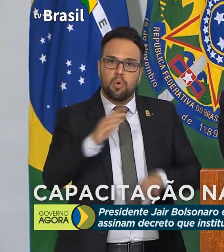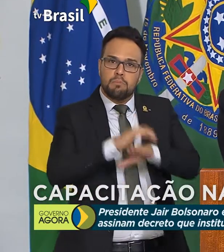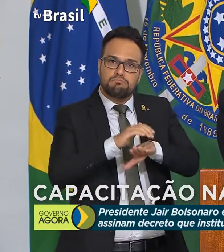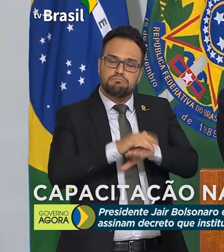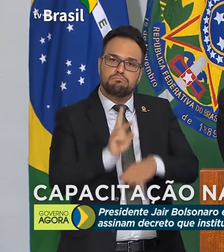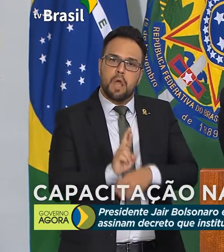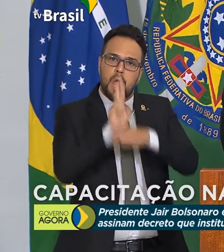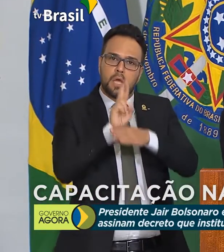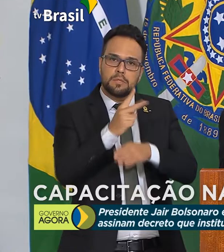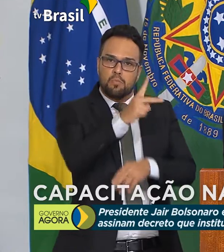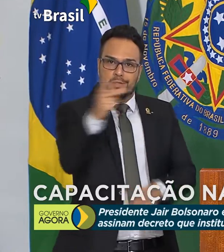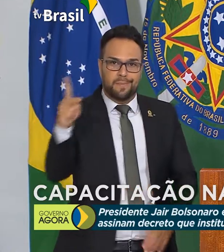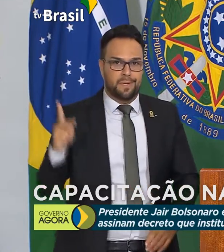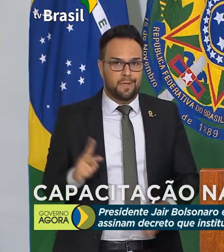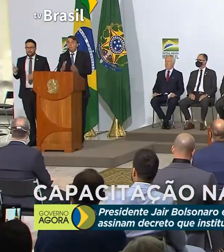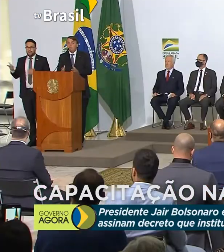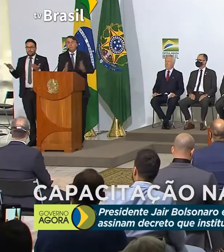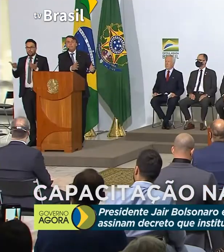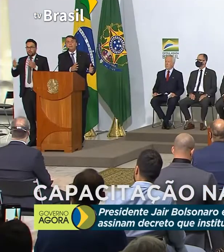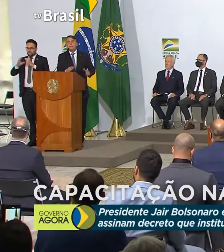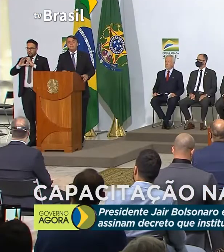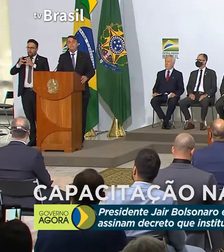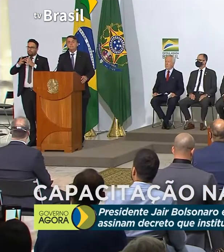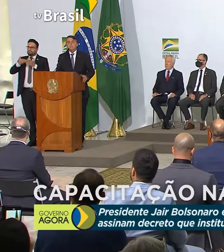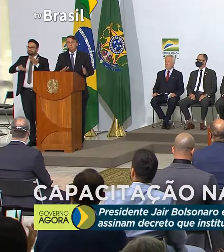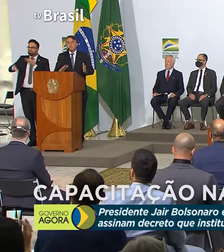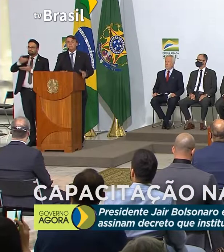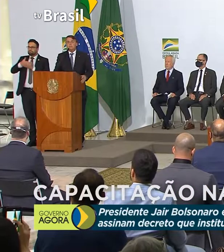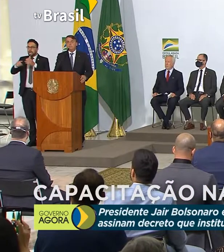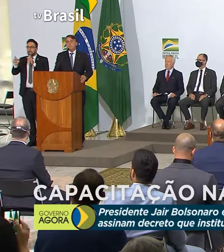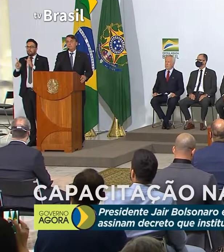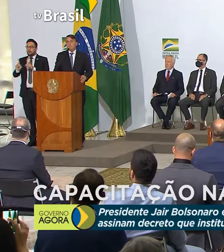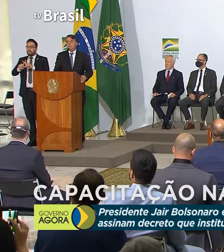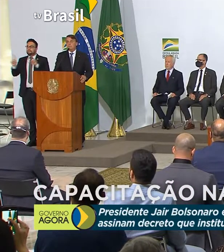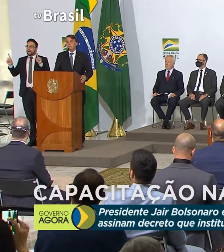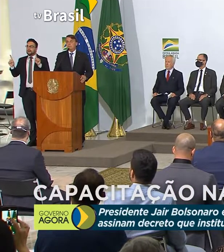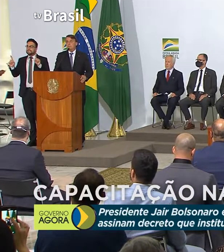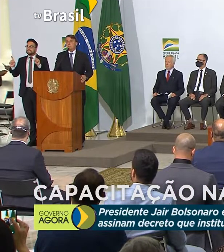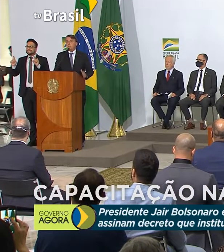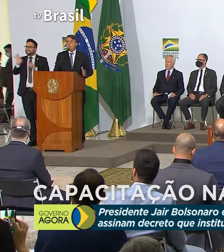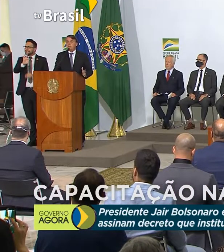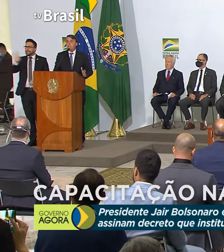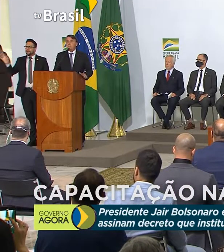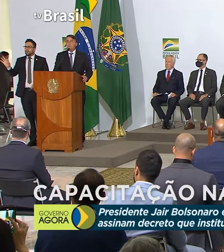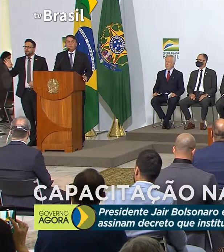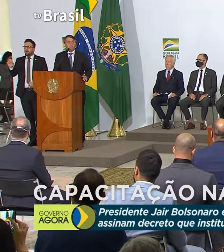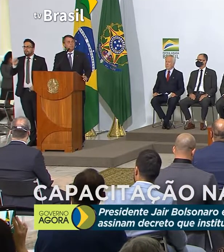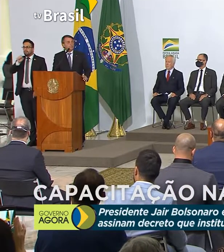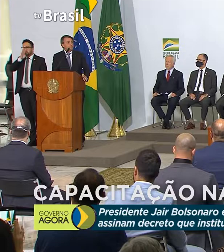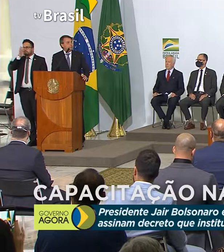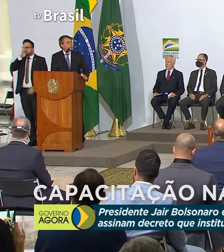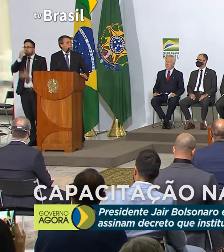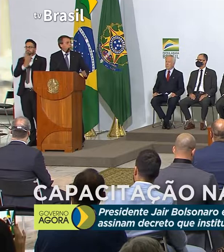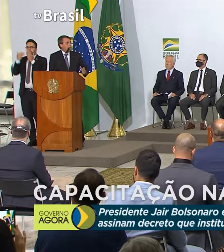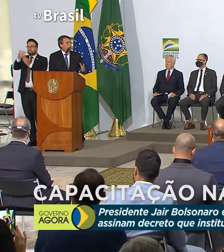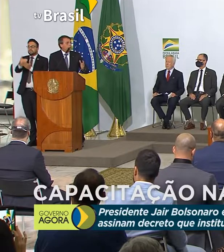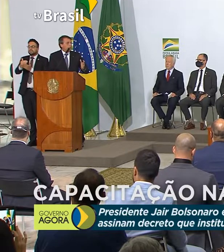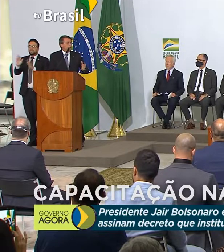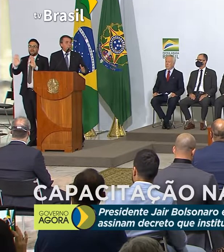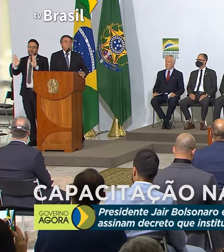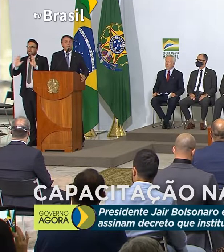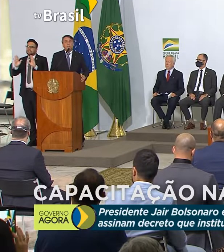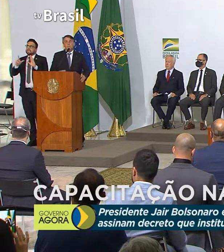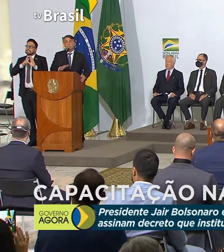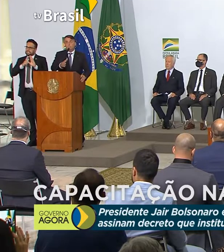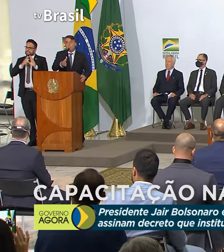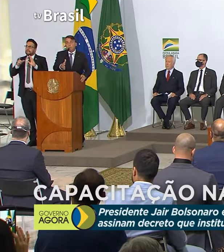aqui vivemos em harmonia, mas nenhum ultrapassa os seus limites, porque só assim podemos manter a